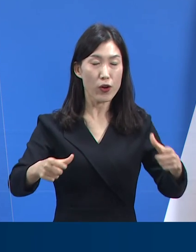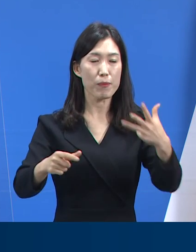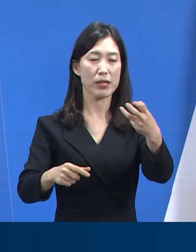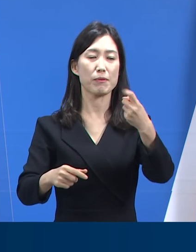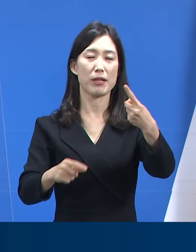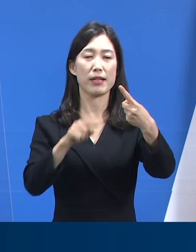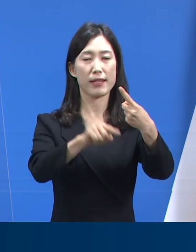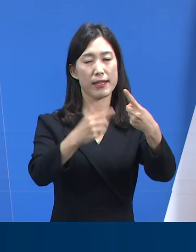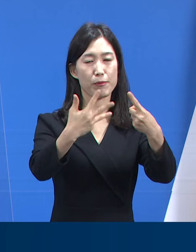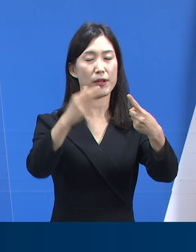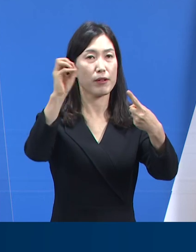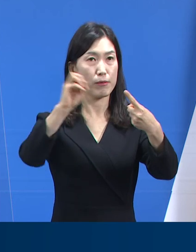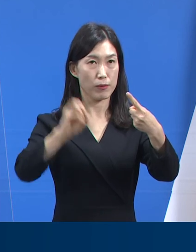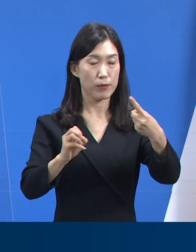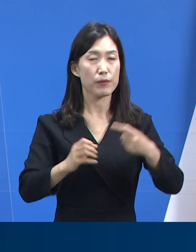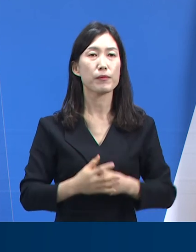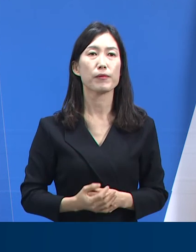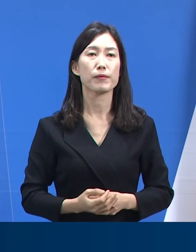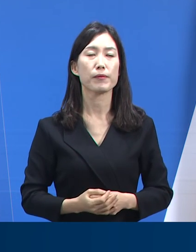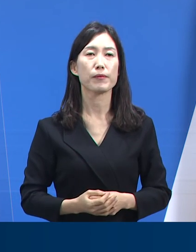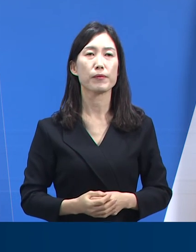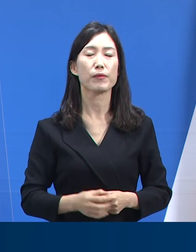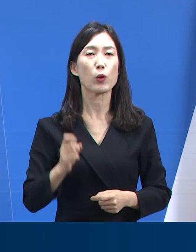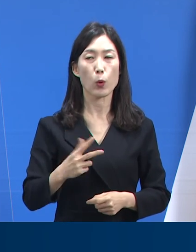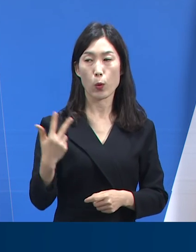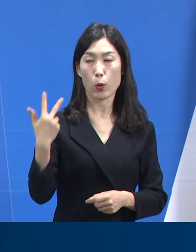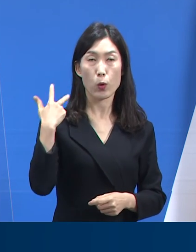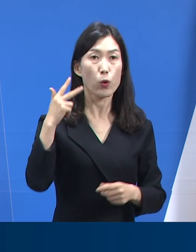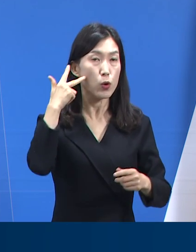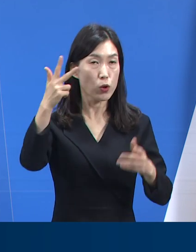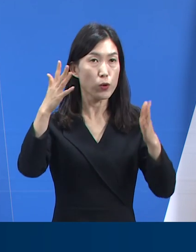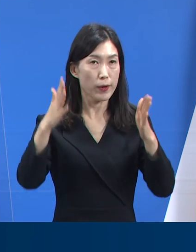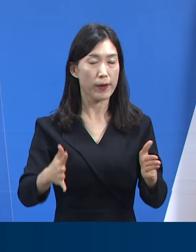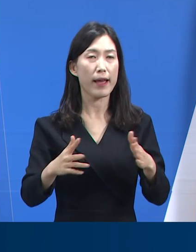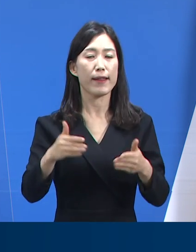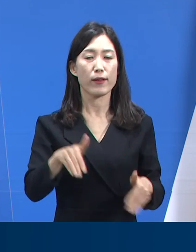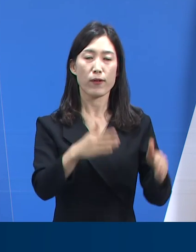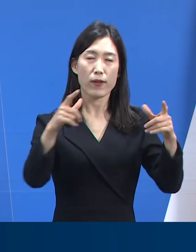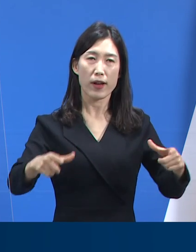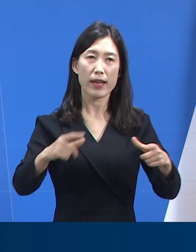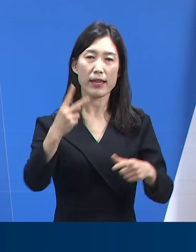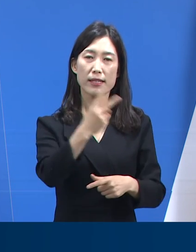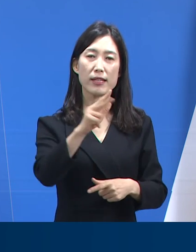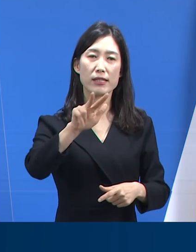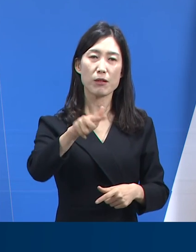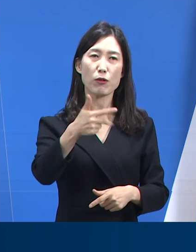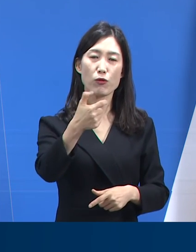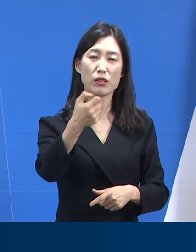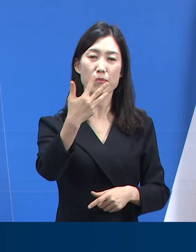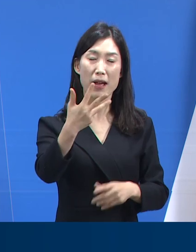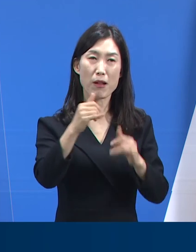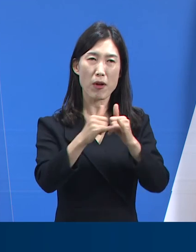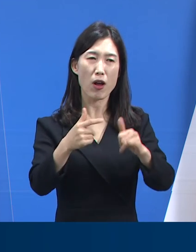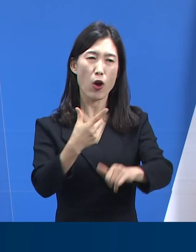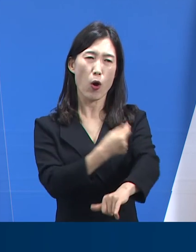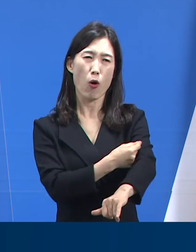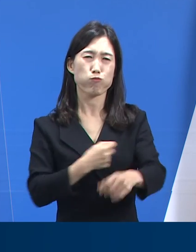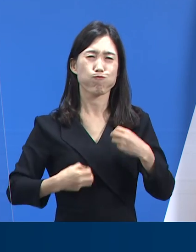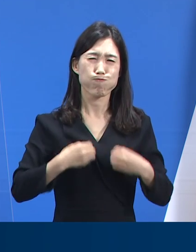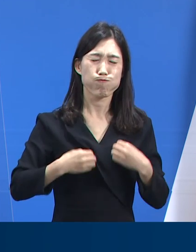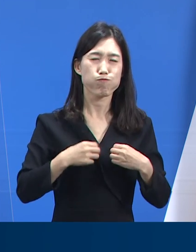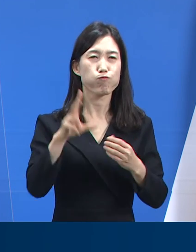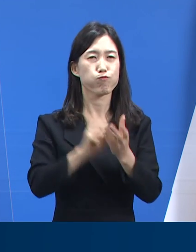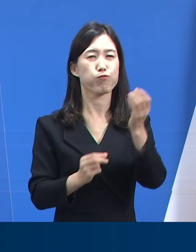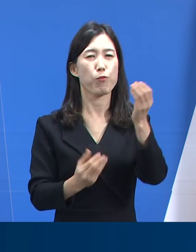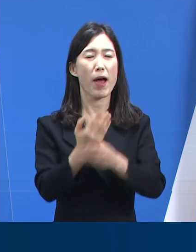81.8%입니다. 한편 지난 한 주간 도내 2786건의 백신 이상 반응 신고가 있었습니다.